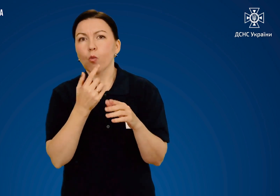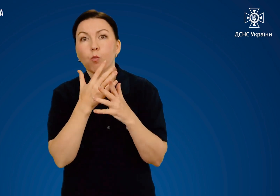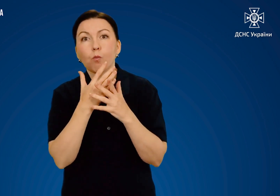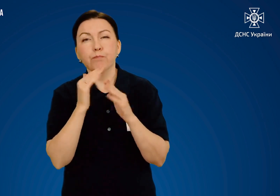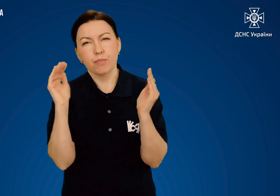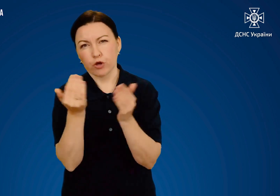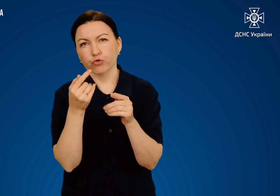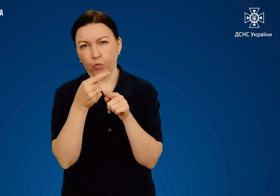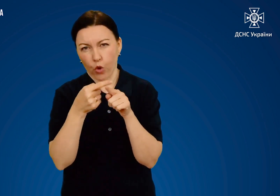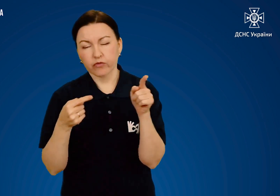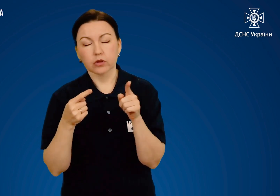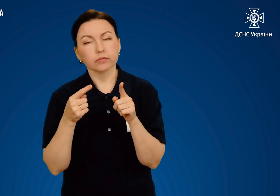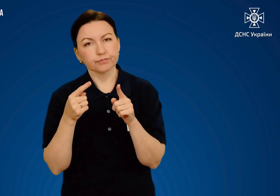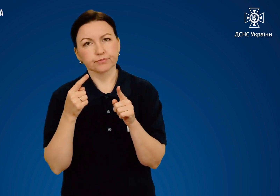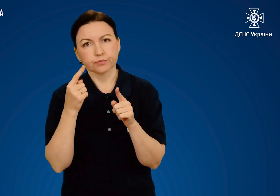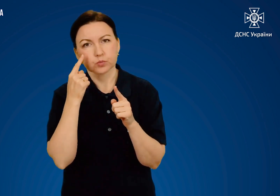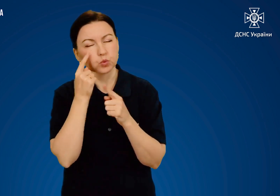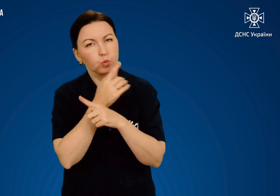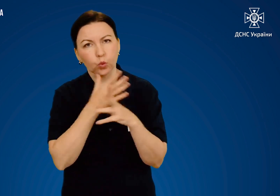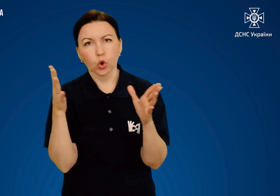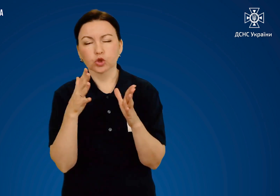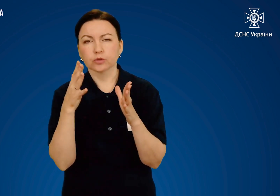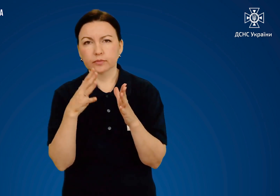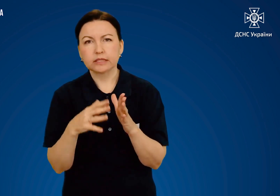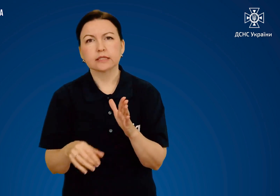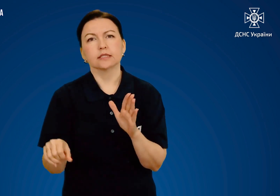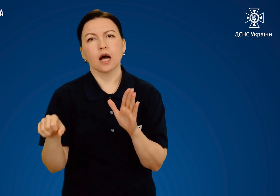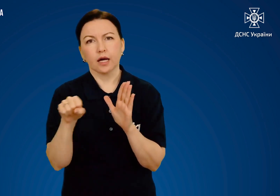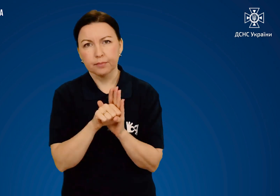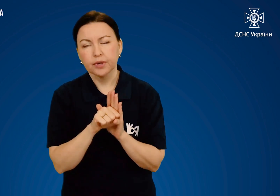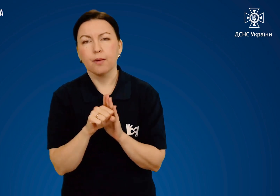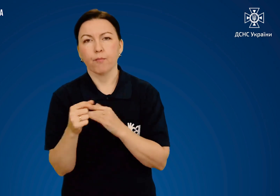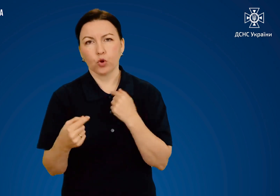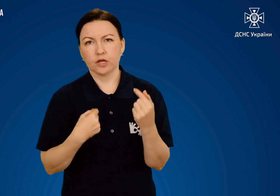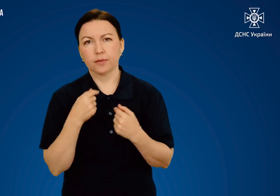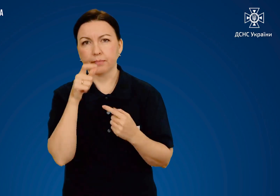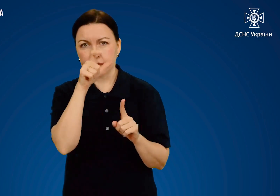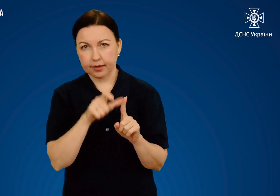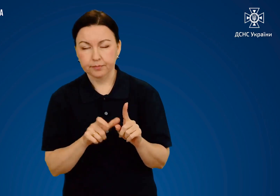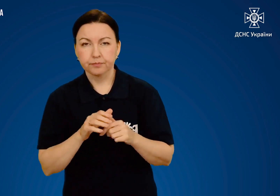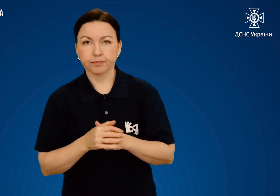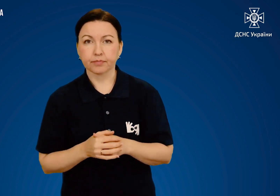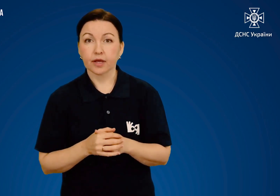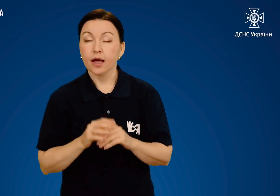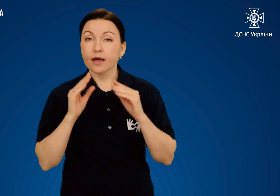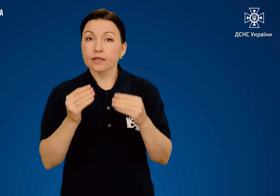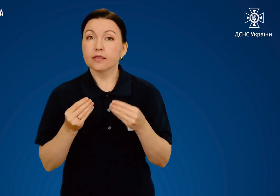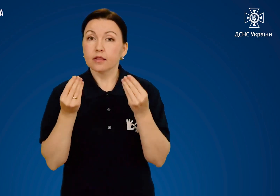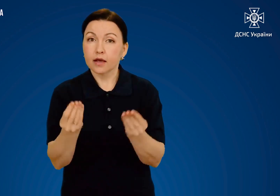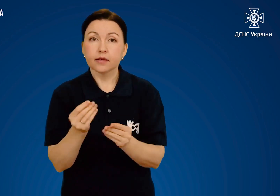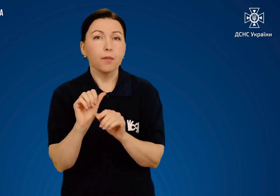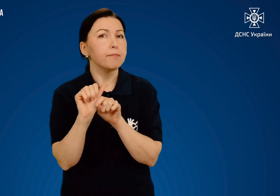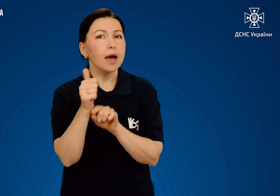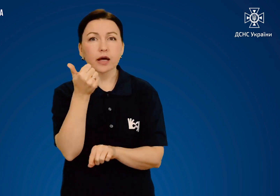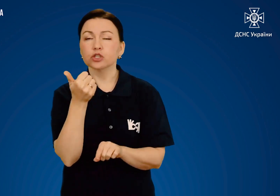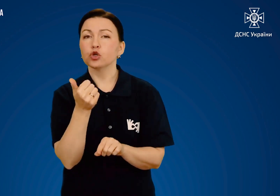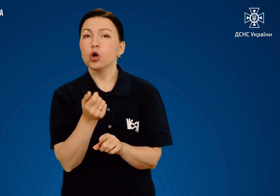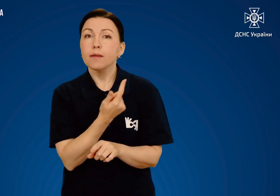поверхні шкіри, часто спричиняють загибель потерпілих. Надання першої медичної